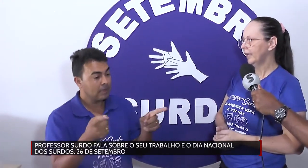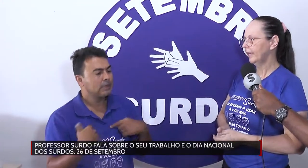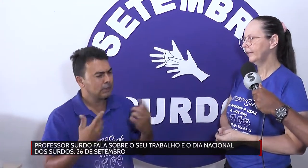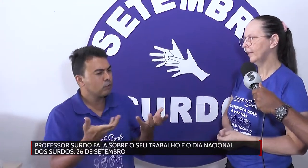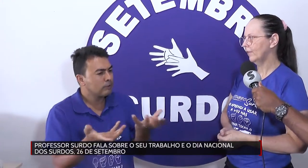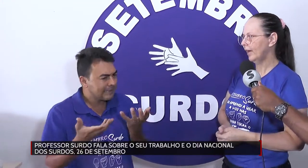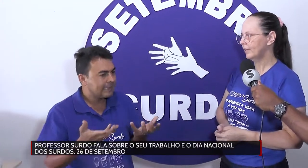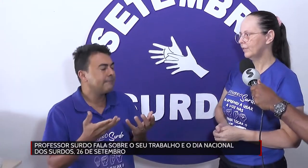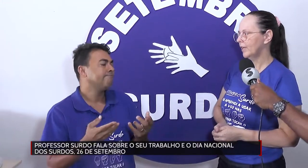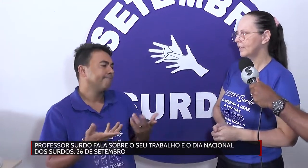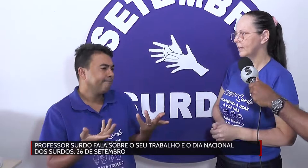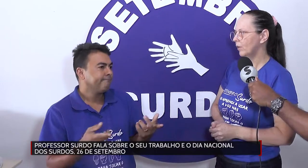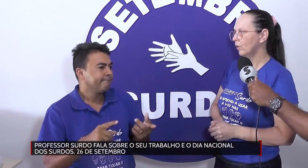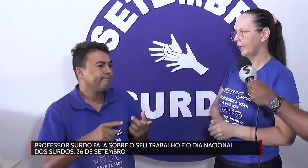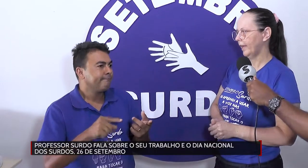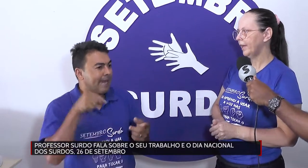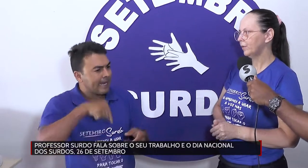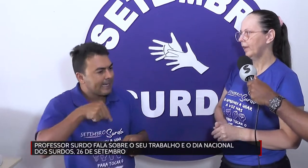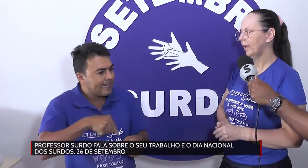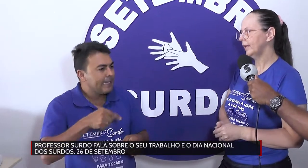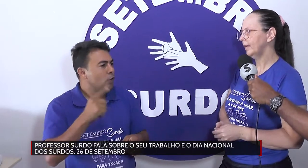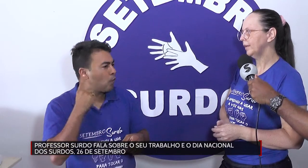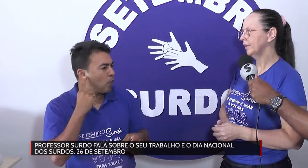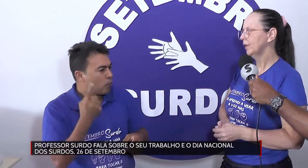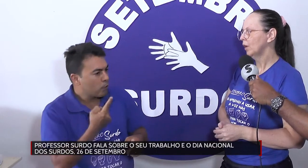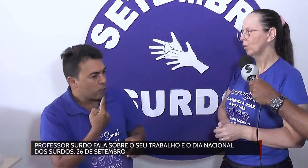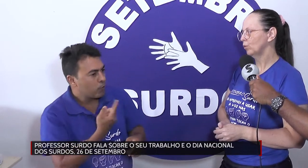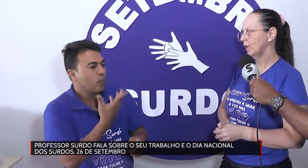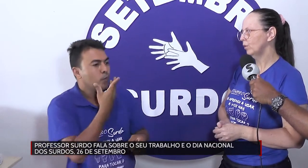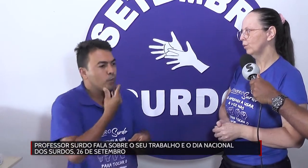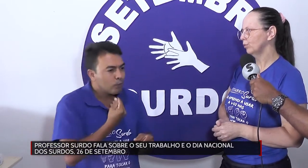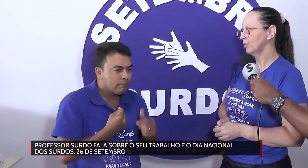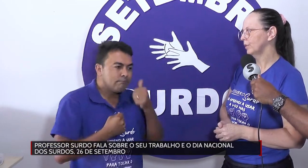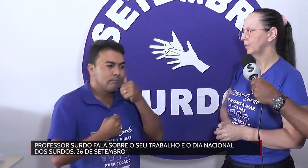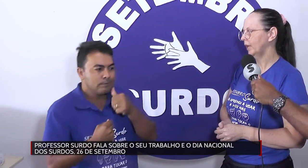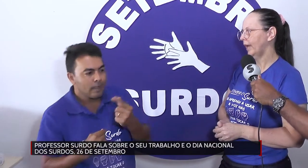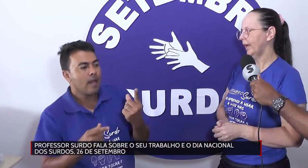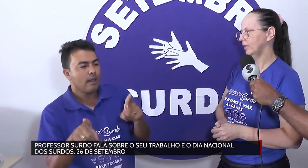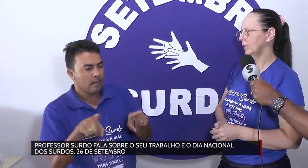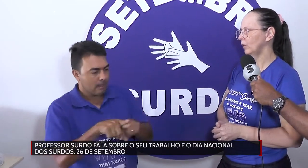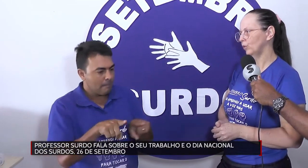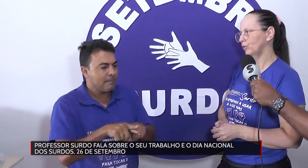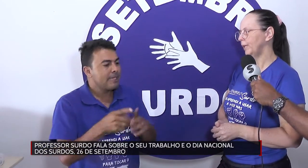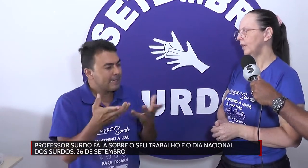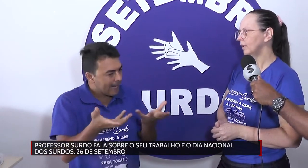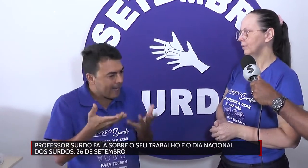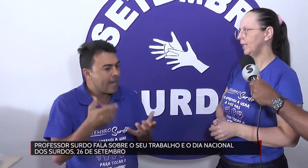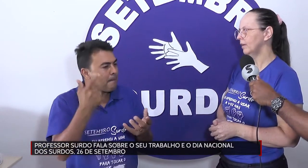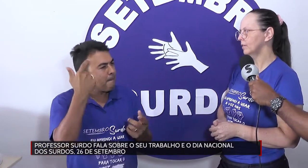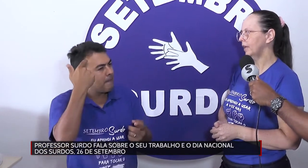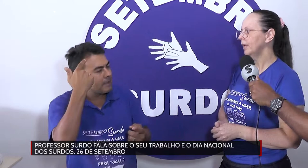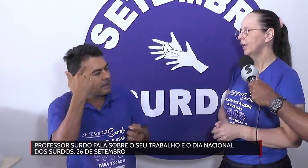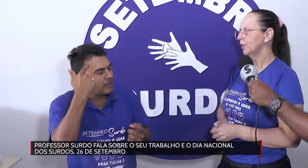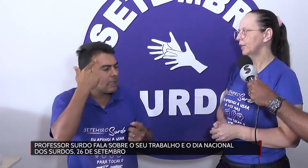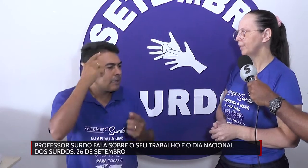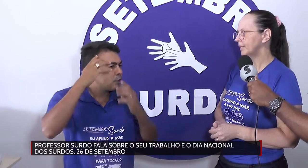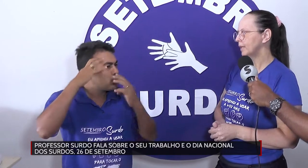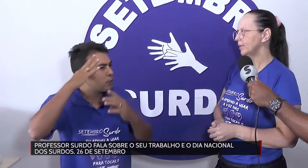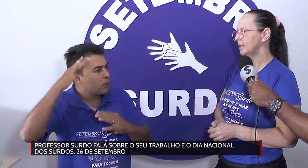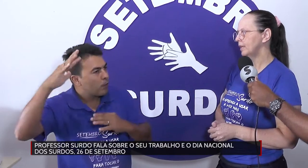Então, às vezes, eu quero, aqui, com os alunos, os alunos meninos, meninos, nós pensamos assim,